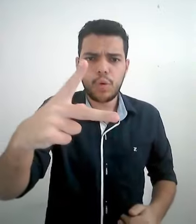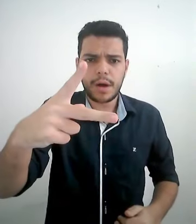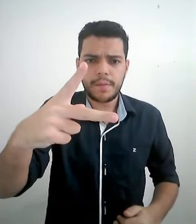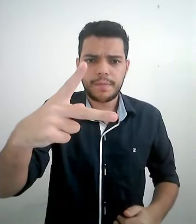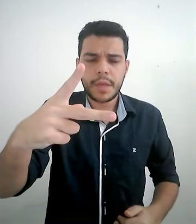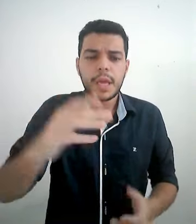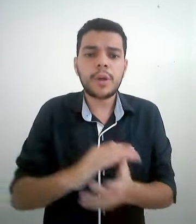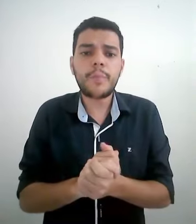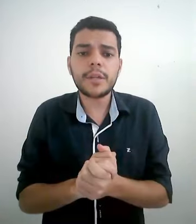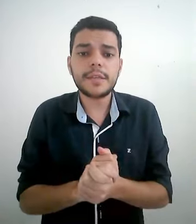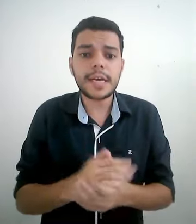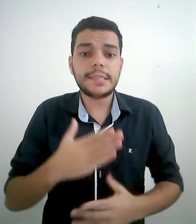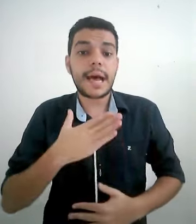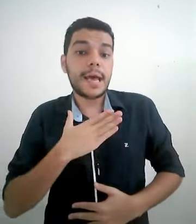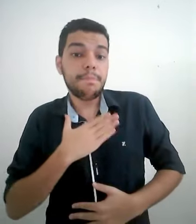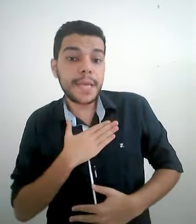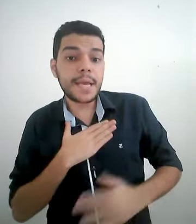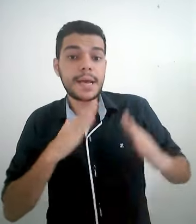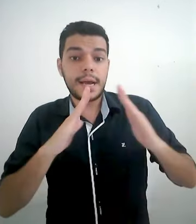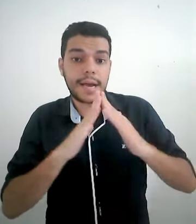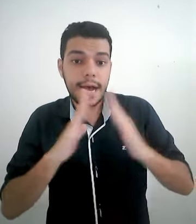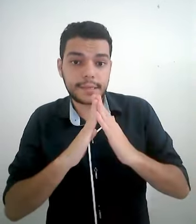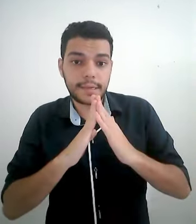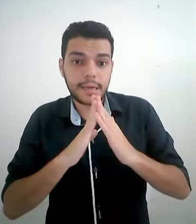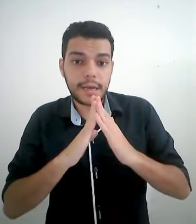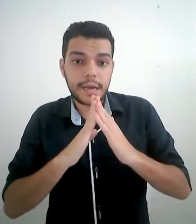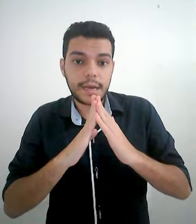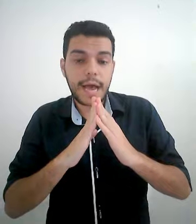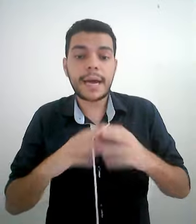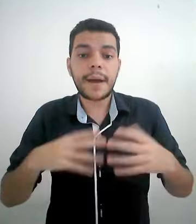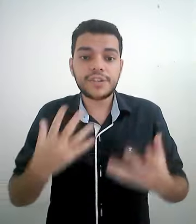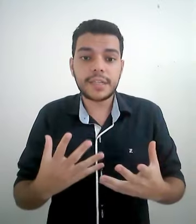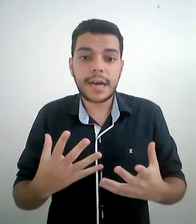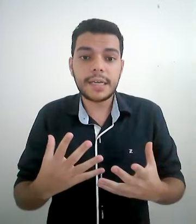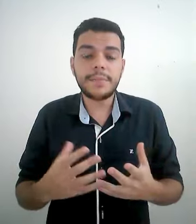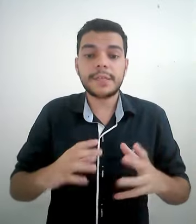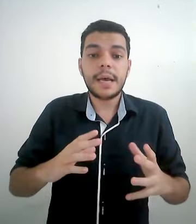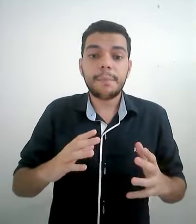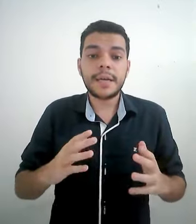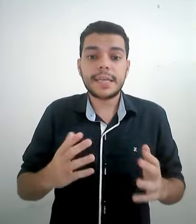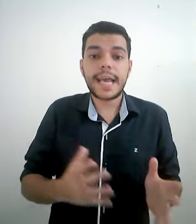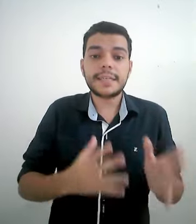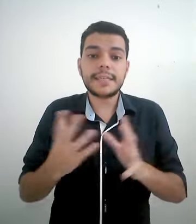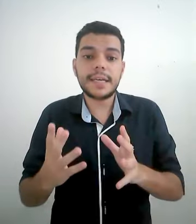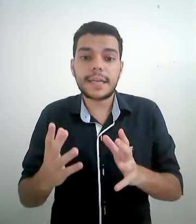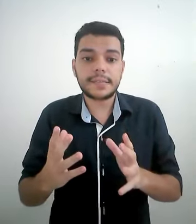tua. Eu não posso sinalizar minha casa. A gramática da Libras manda que essa sinalização